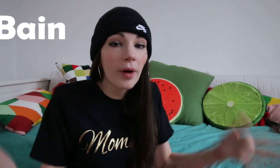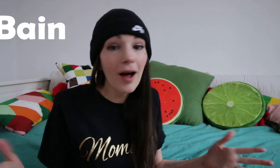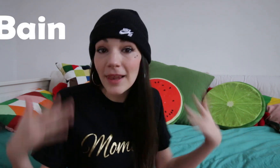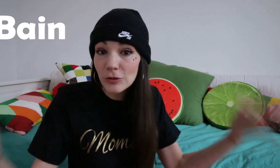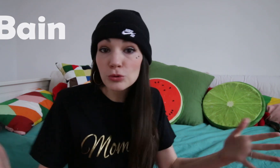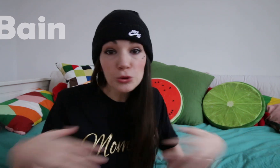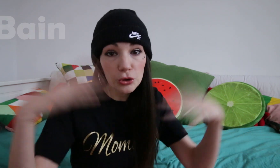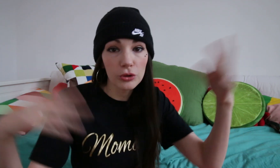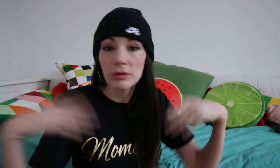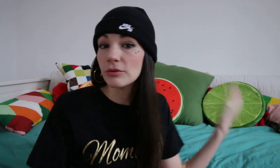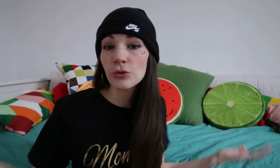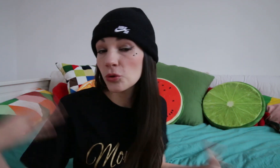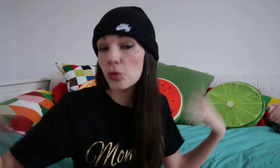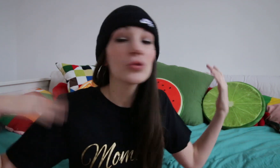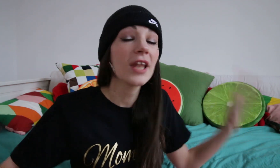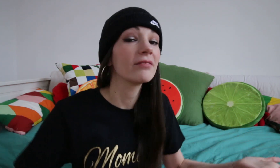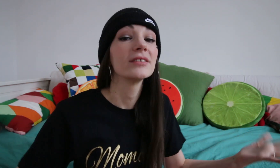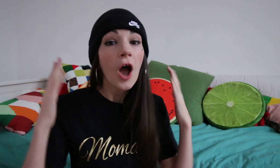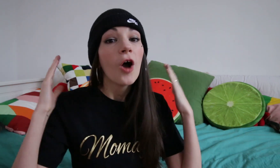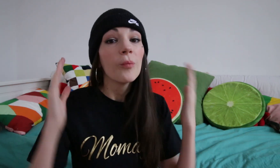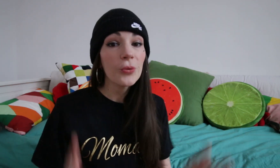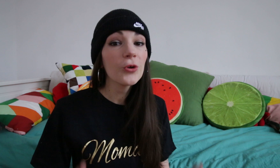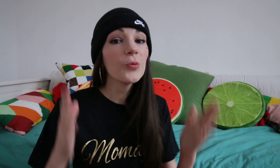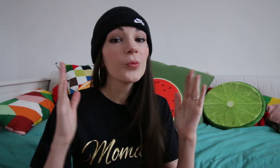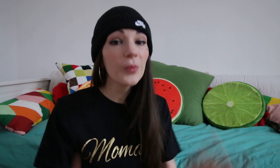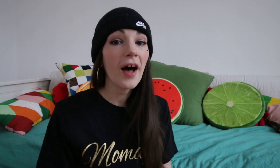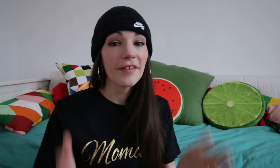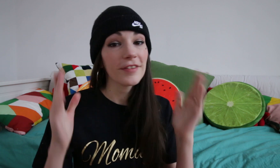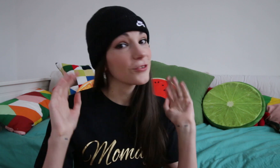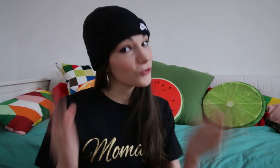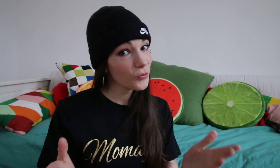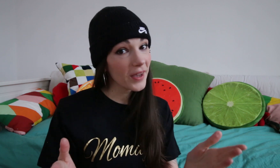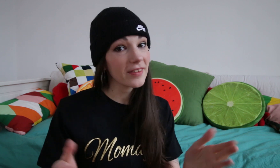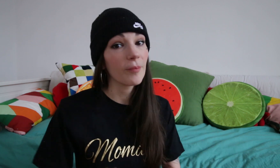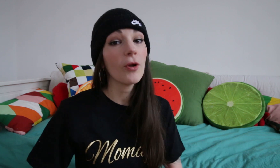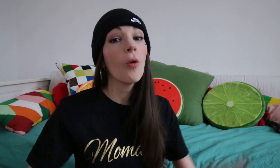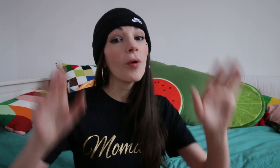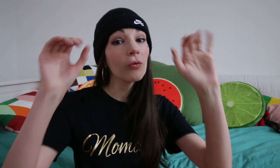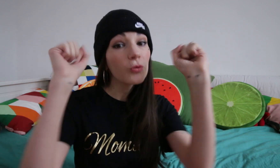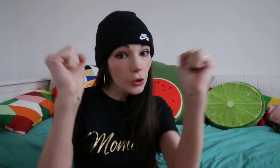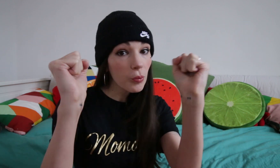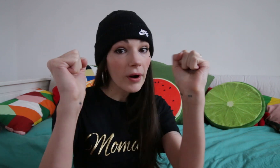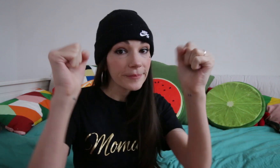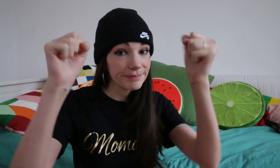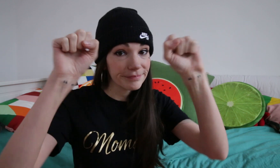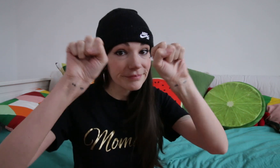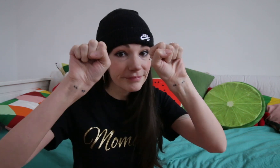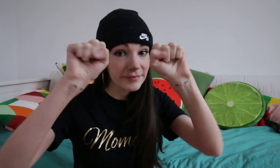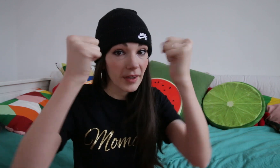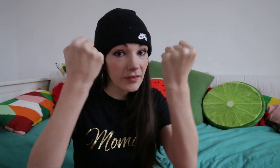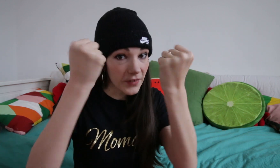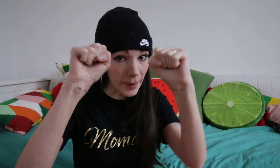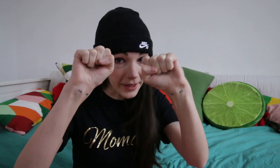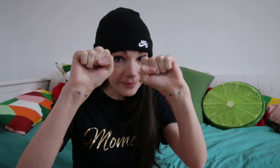bain, la douche, le truc où on se lave. Pour le mot bain c'est super simple, on prend nos deux points, fermés,